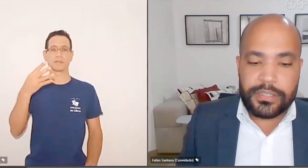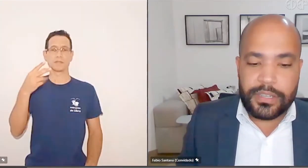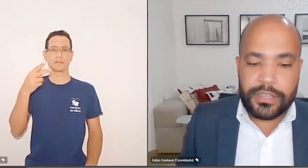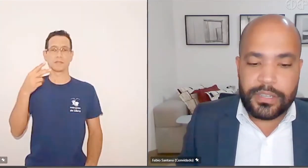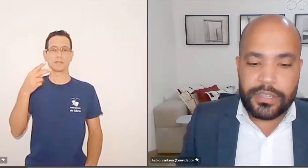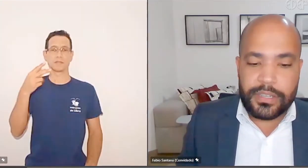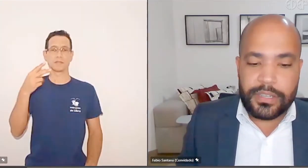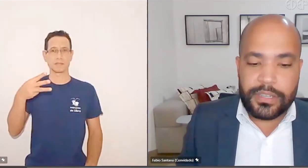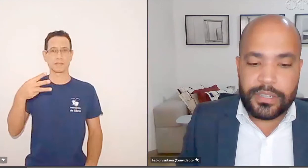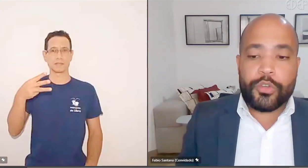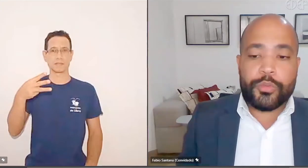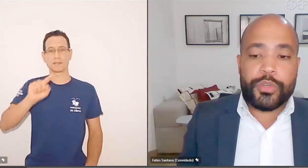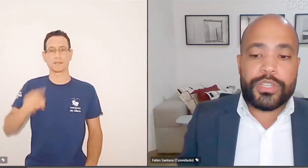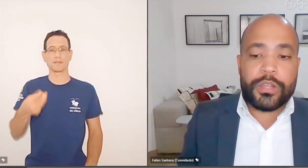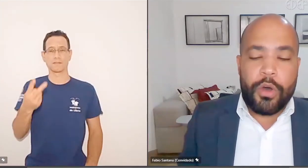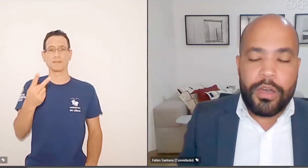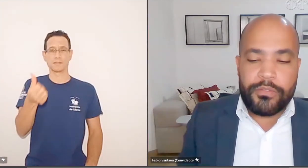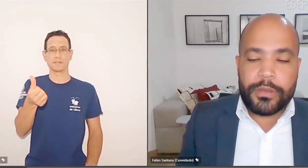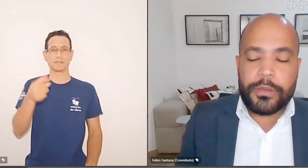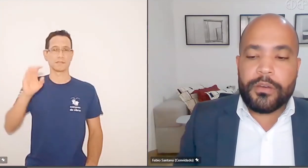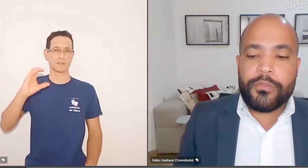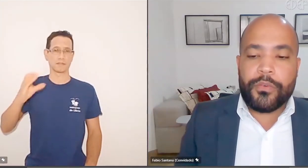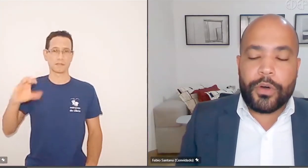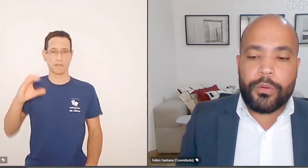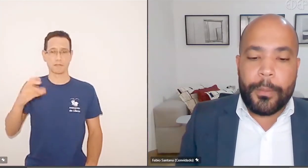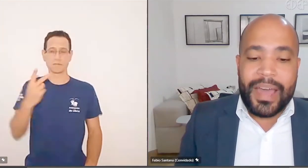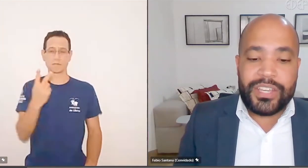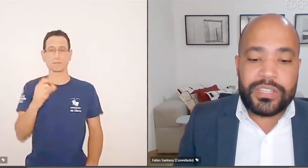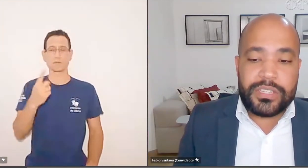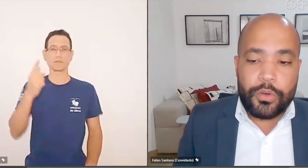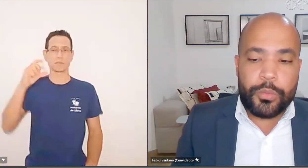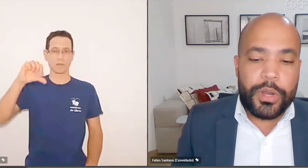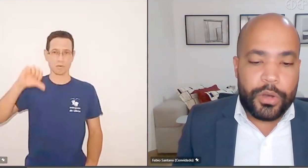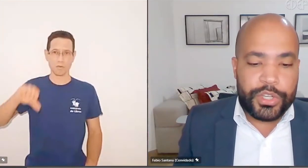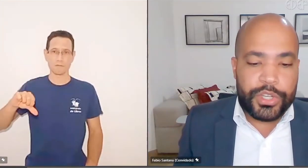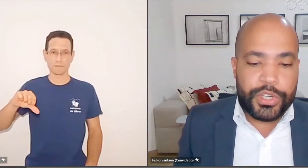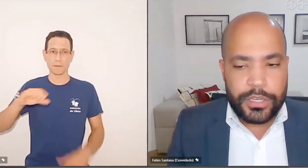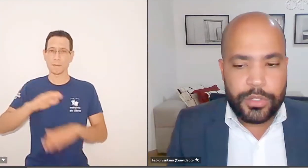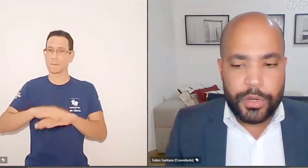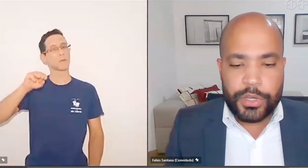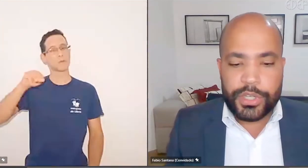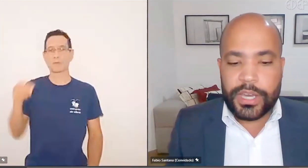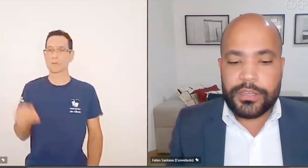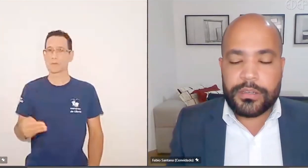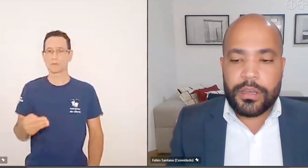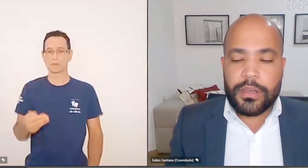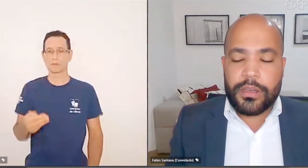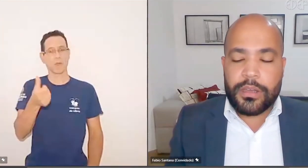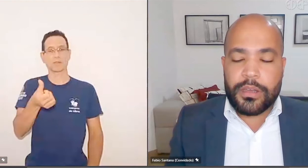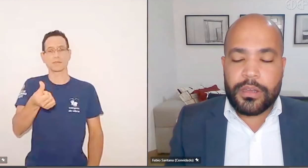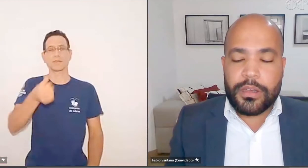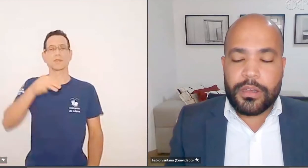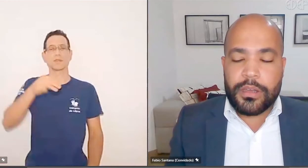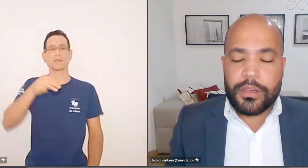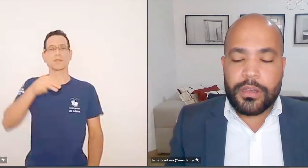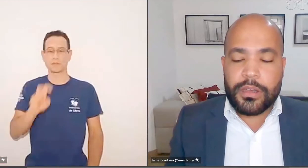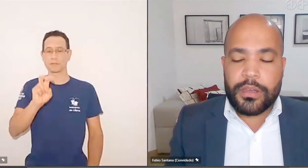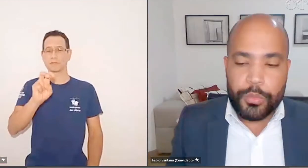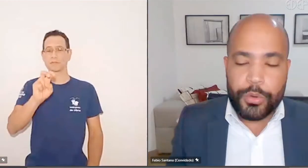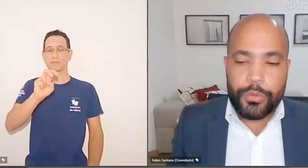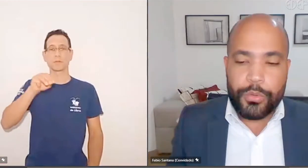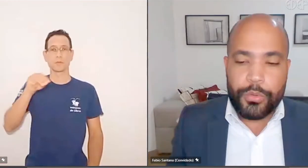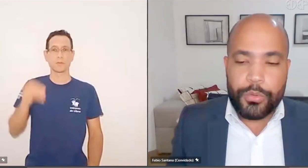,26 centavos. Em 2019, foram mais de 5 milhões de reais, quase 6 milhões de reais, foram 5